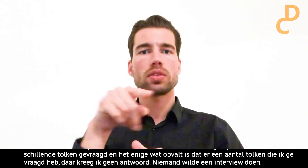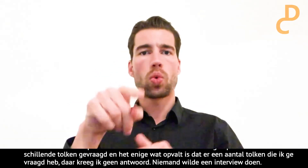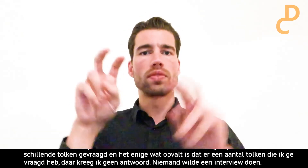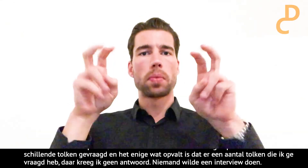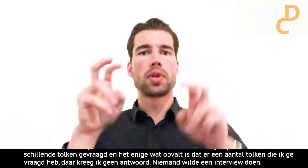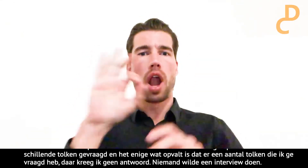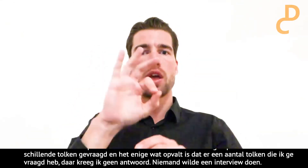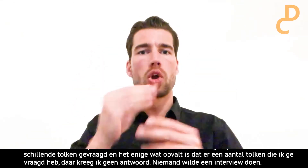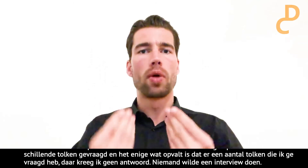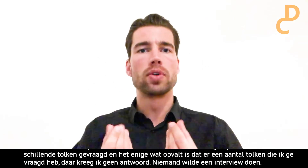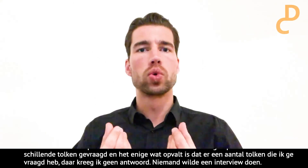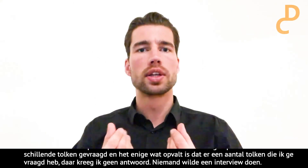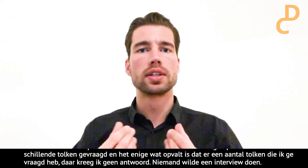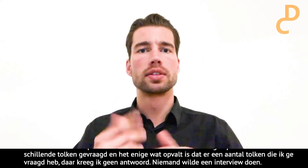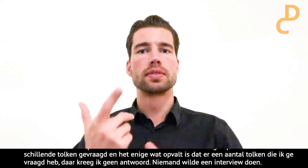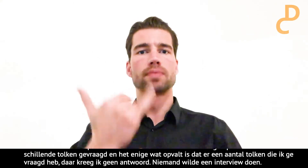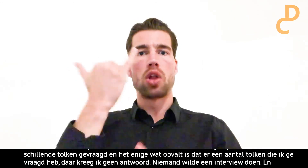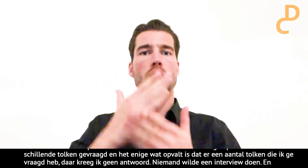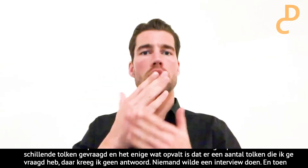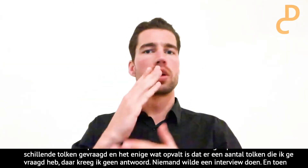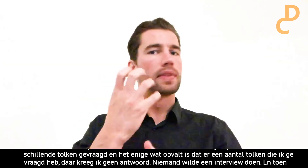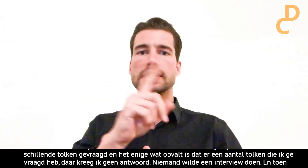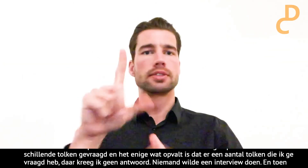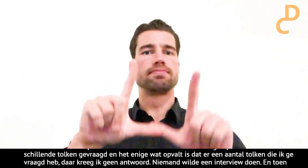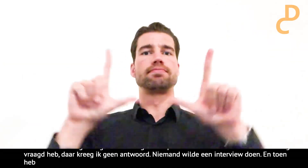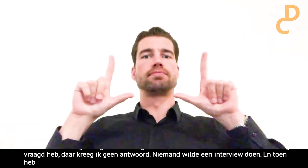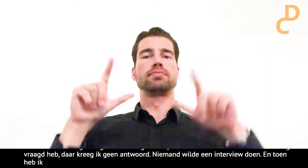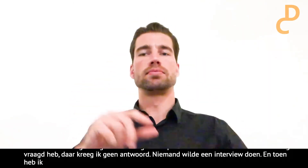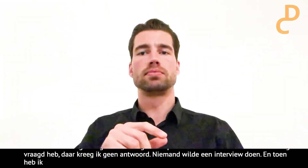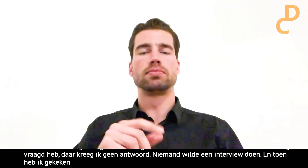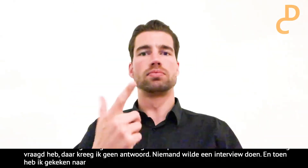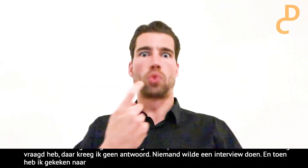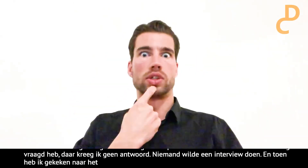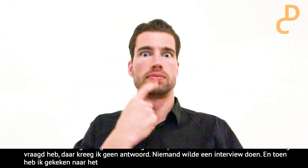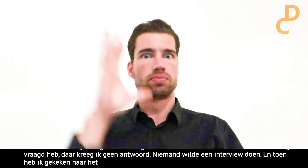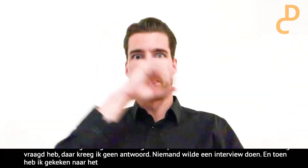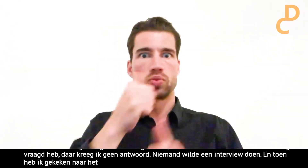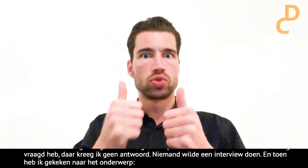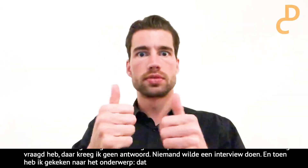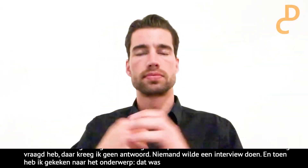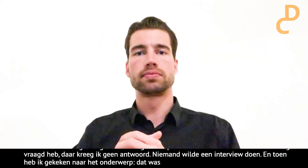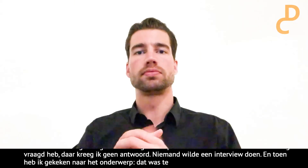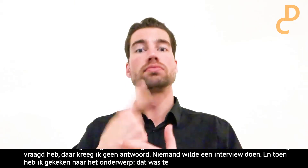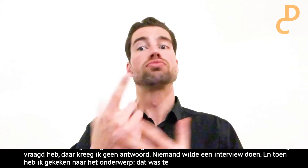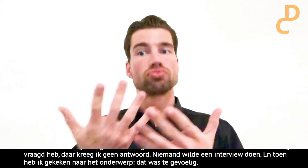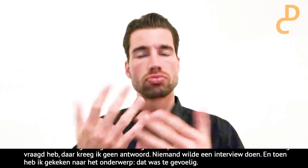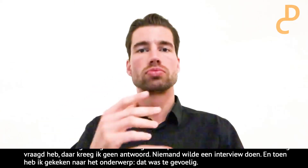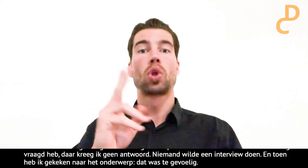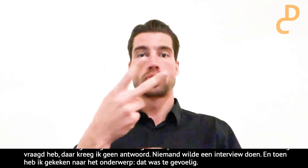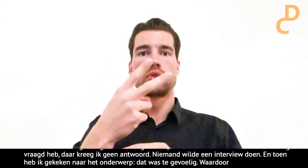En toen heb ik gekeken van... Het onderwerp was te gevoelig. Waardoor zij dat dus niet in beeld wilde komen. En dat snap ik ook heel erg